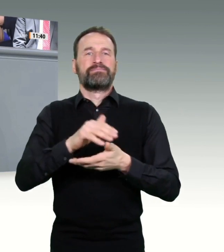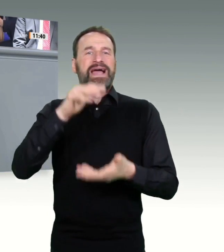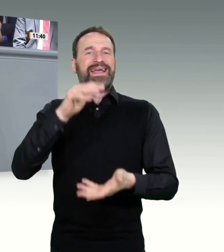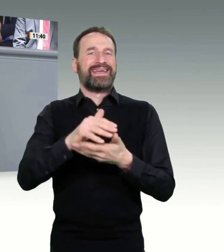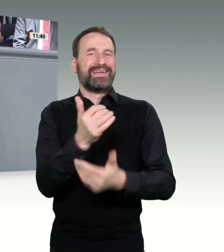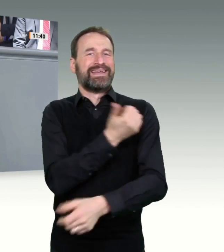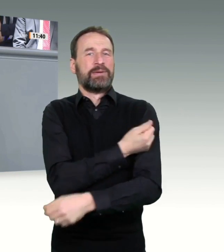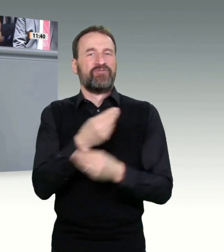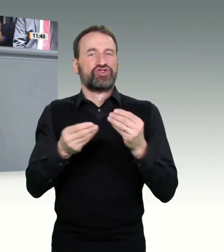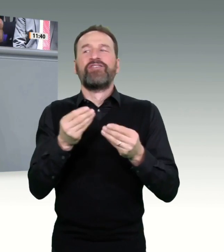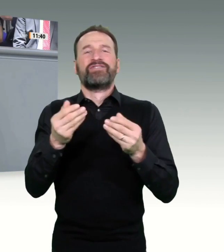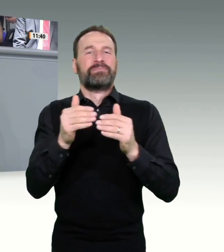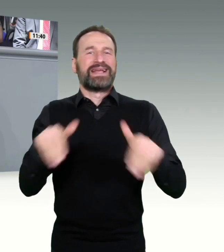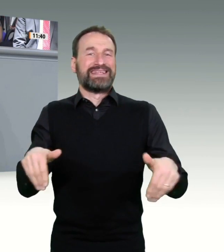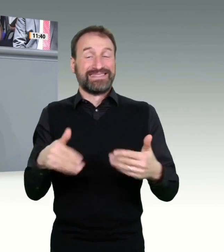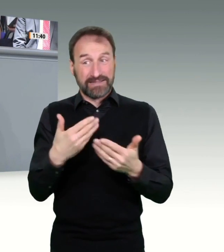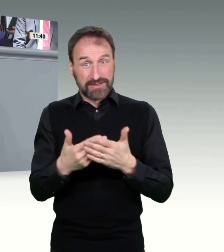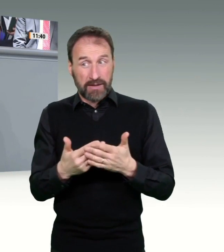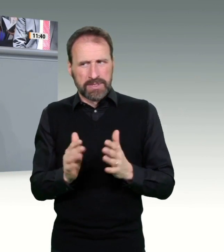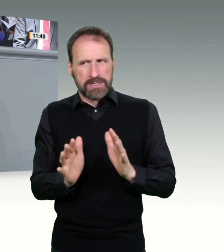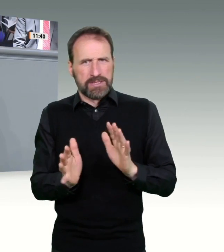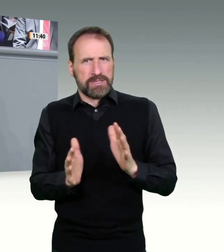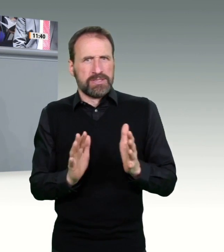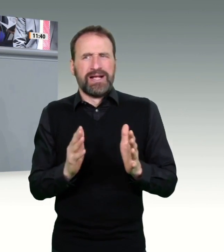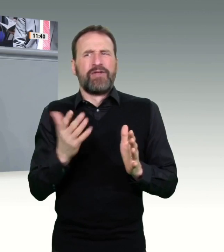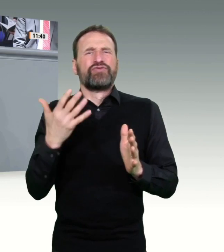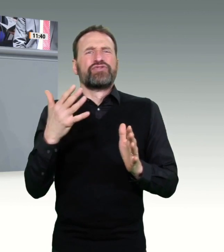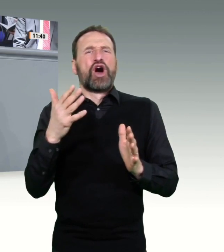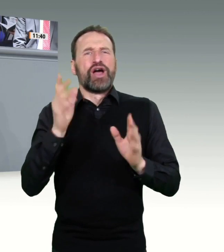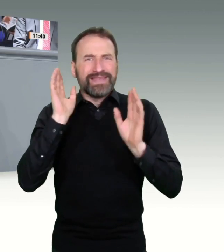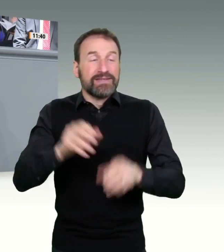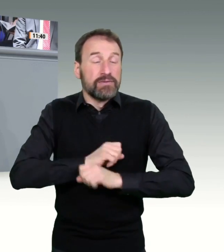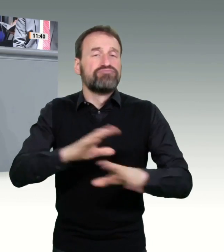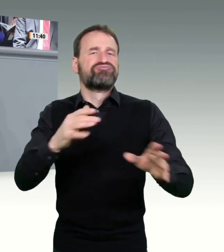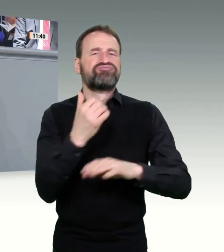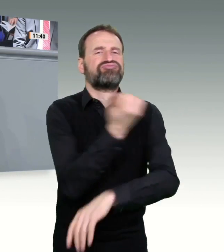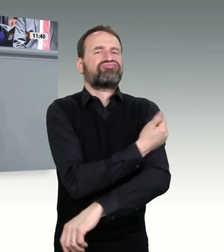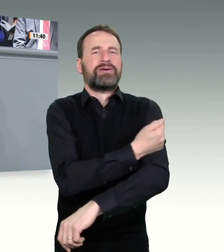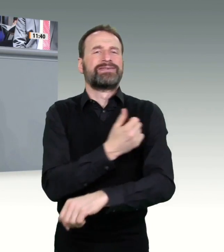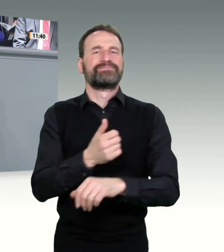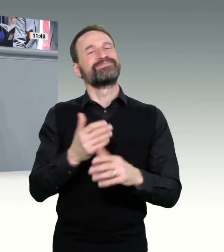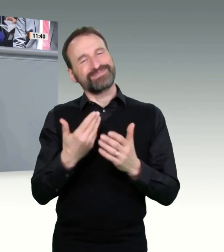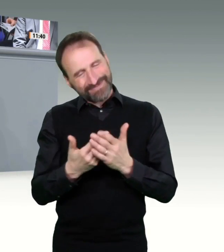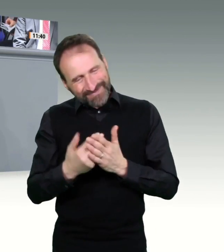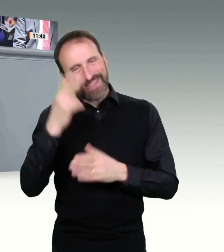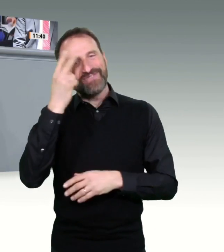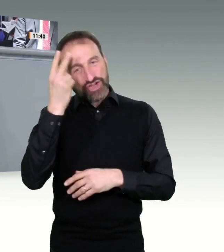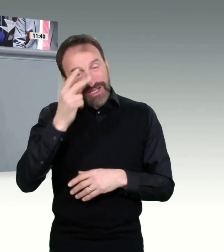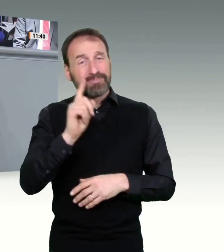nachvollziehen. Nichtsdestotrotz, wie gesagt, wir haben eine Wochenbetrachtung und in der nächsten Woche wird die Betrachtung mit Sicherheit